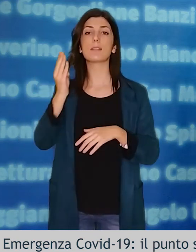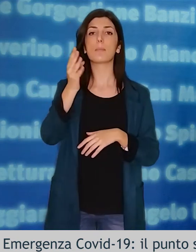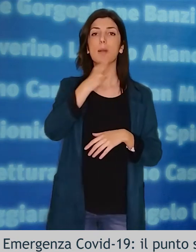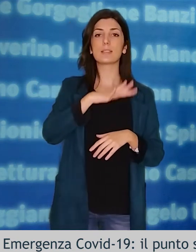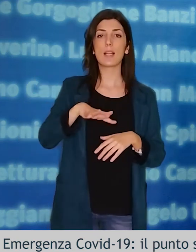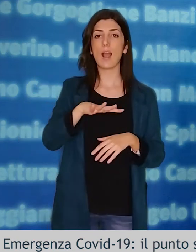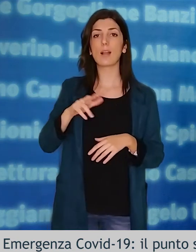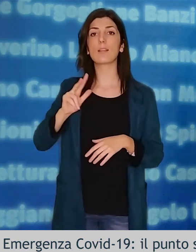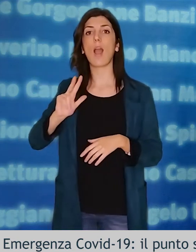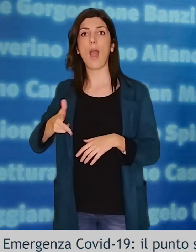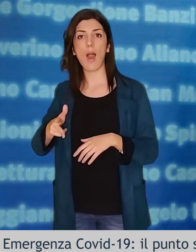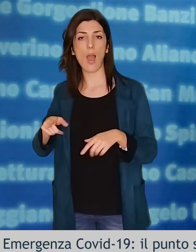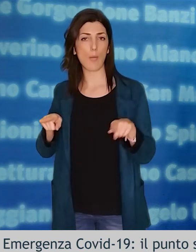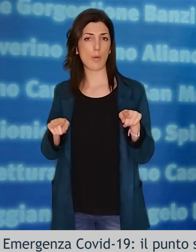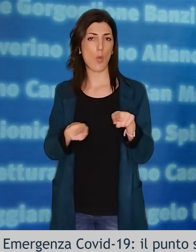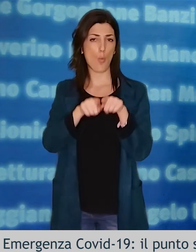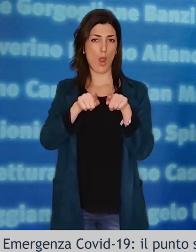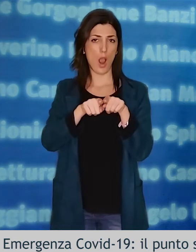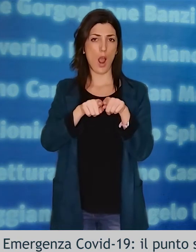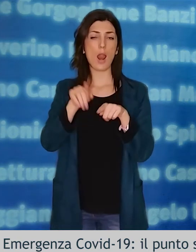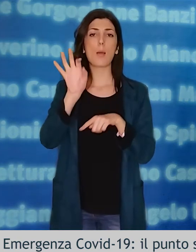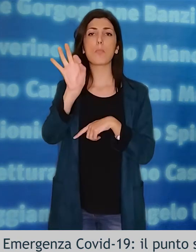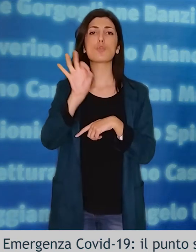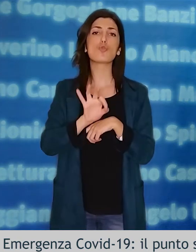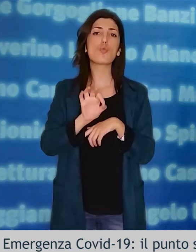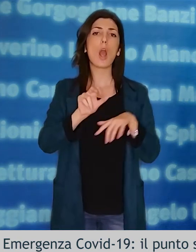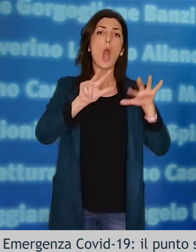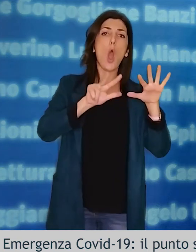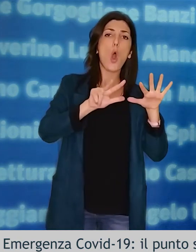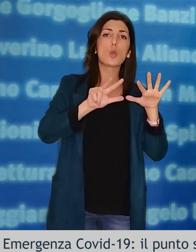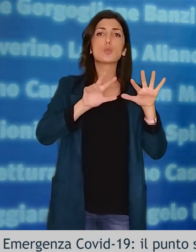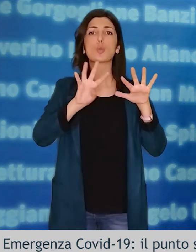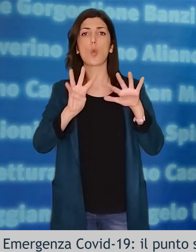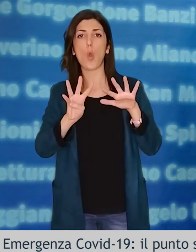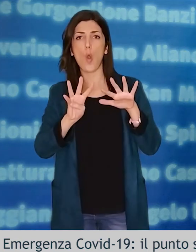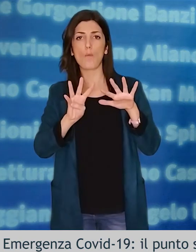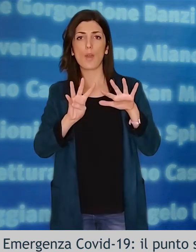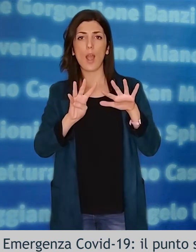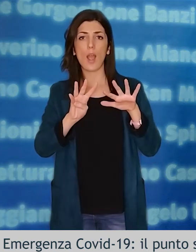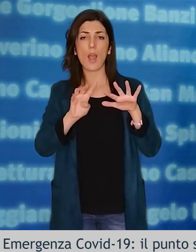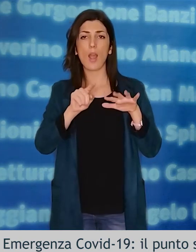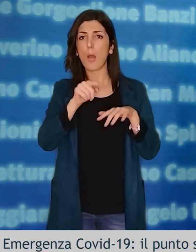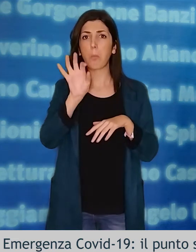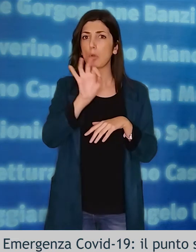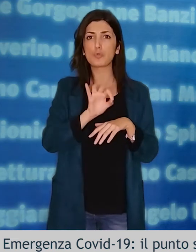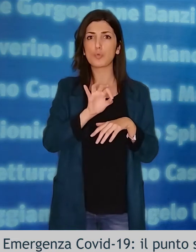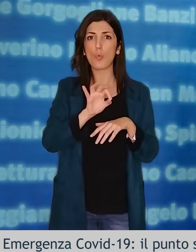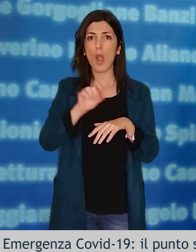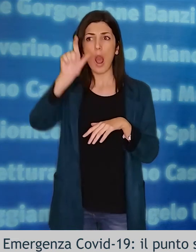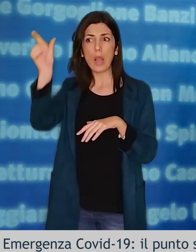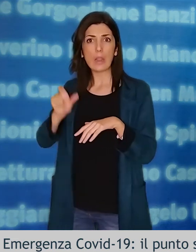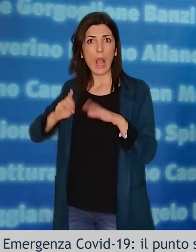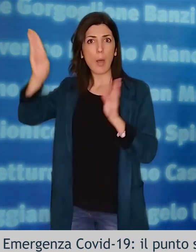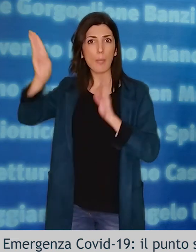Regione Calabria, si attesta a percentuali intorno all'8-9%, una delle più basse in Italia,